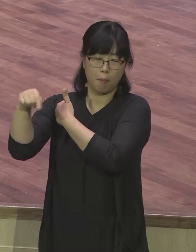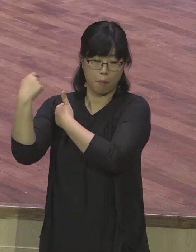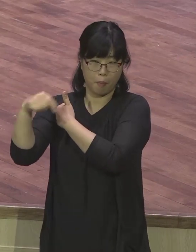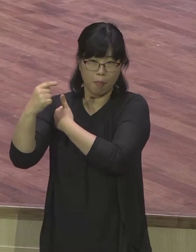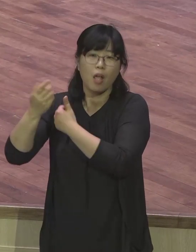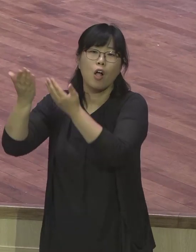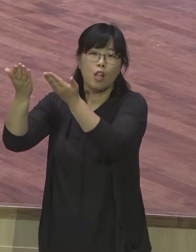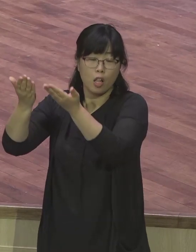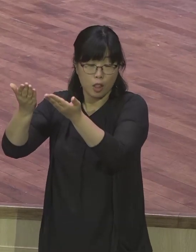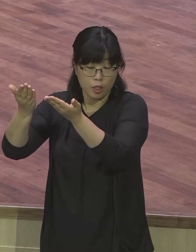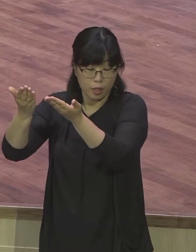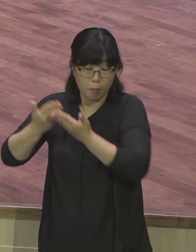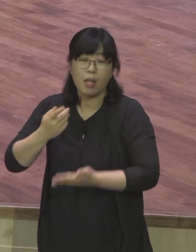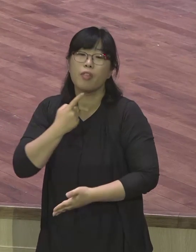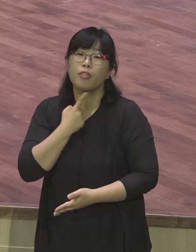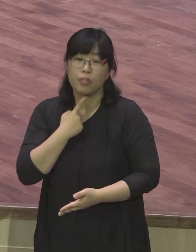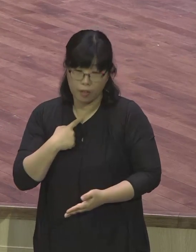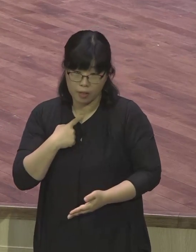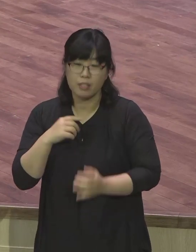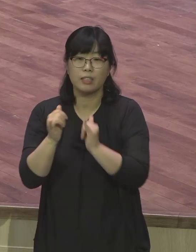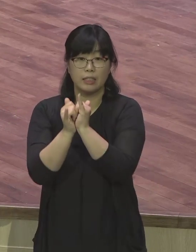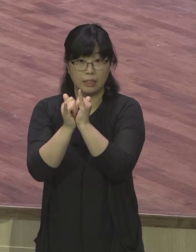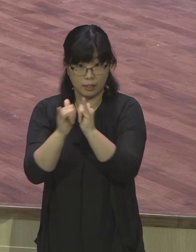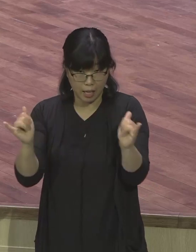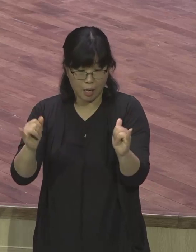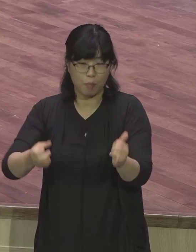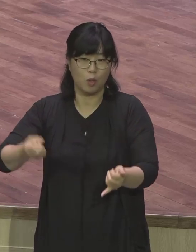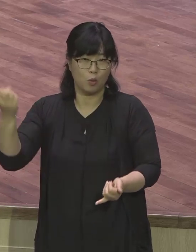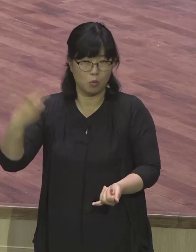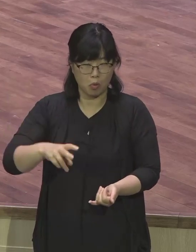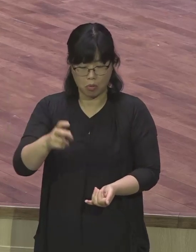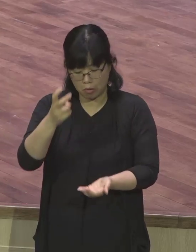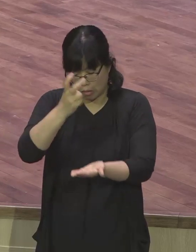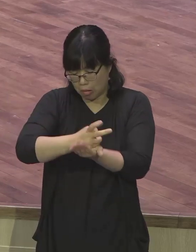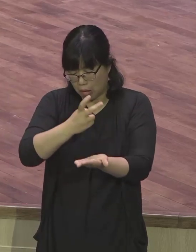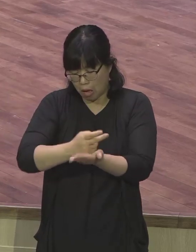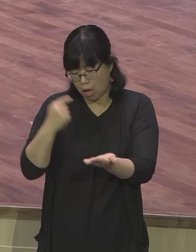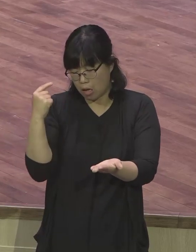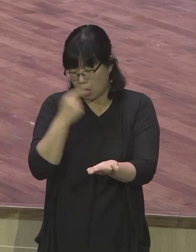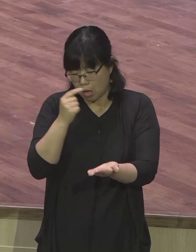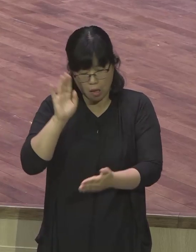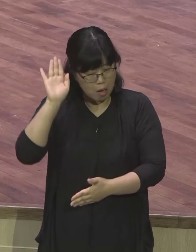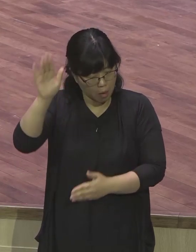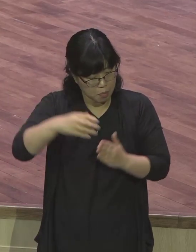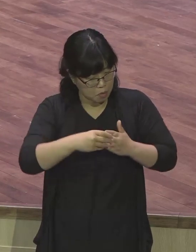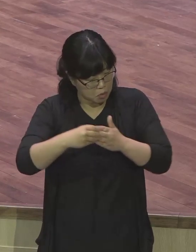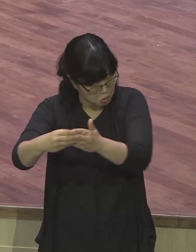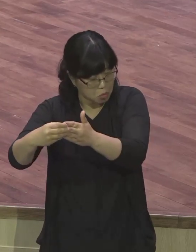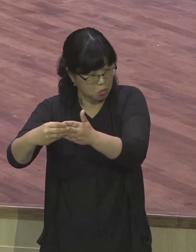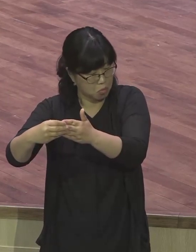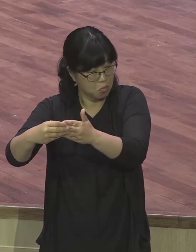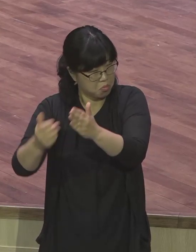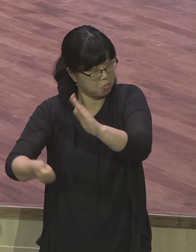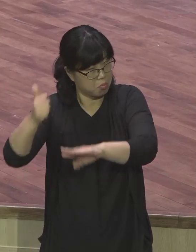전달해줄 수 있는 차세대 지도자였고 또 베나민지파였고 이 베나민지파였다는 것은